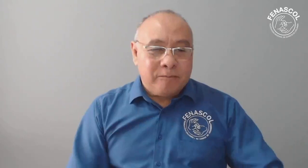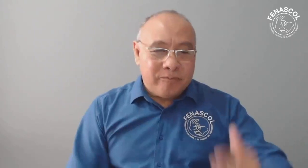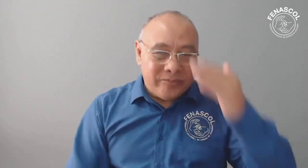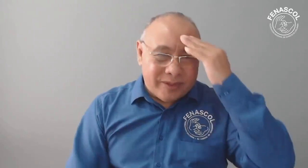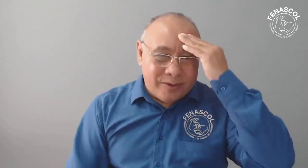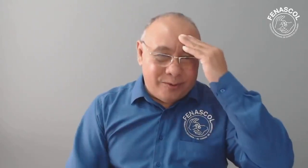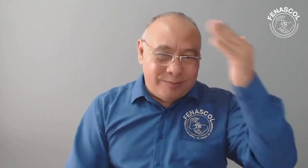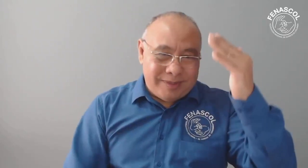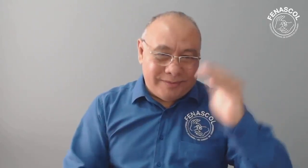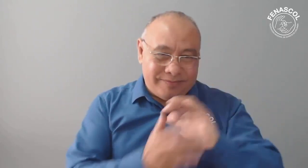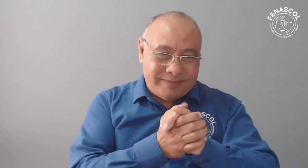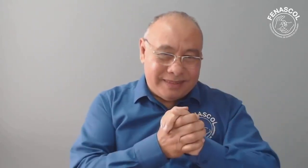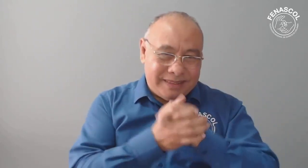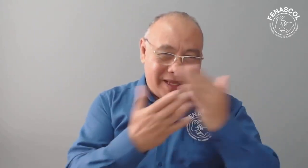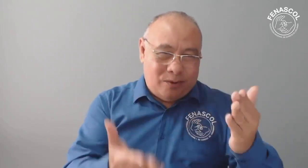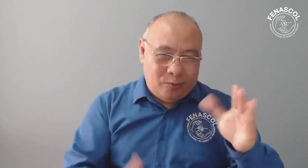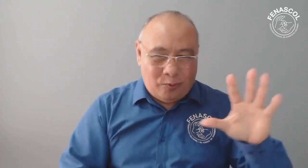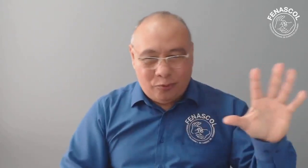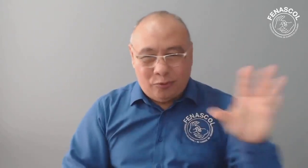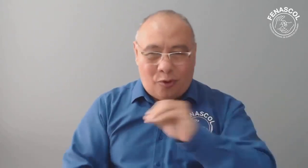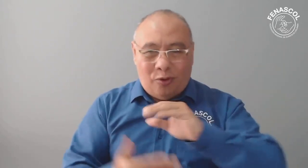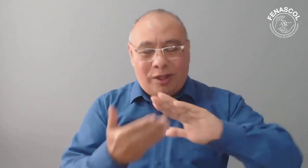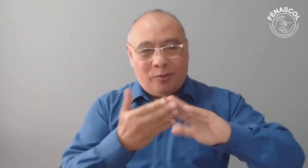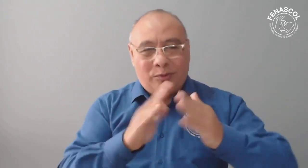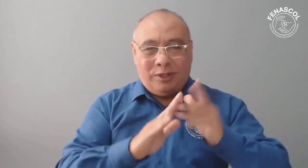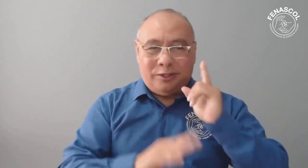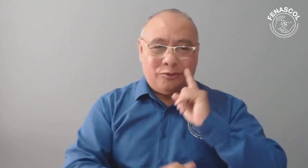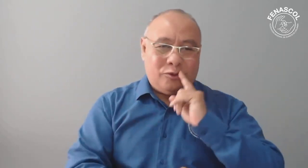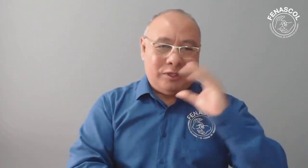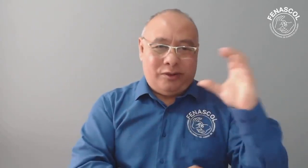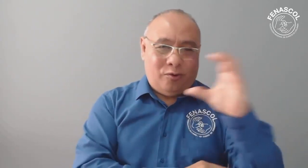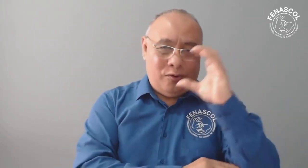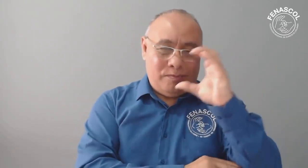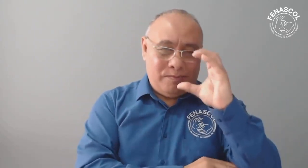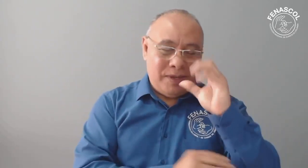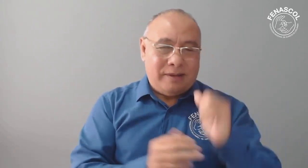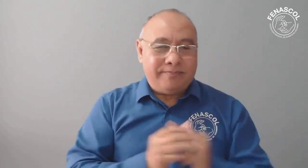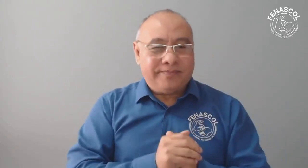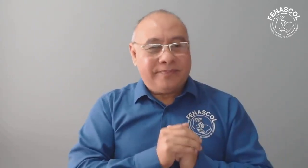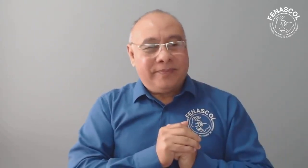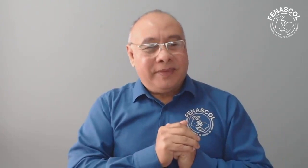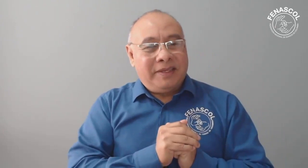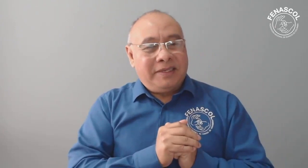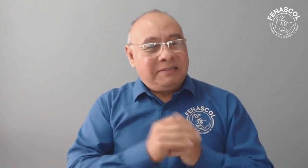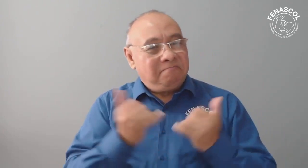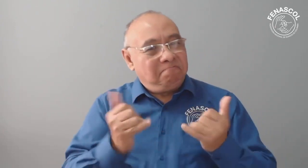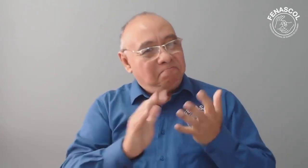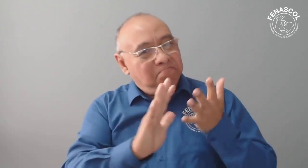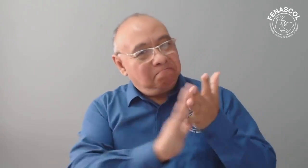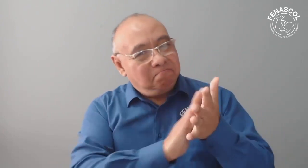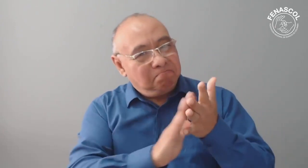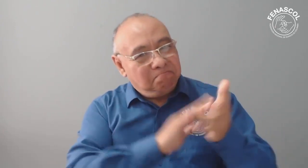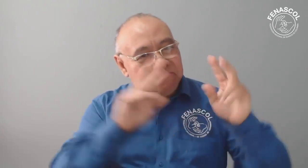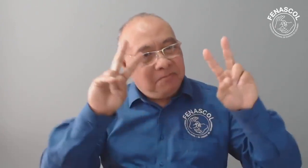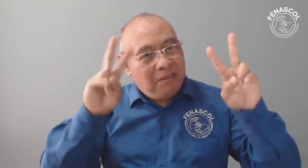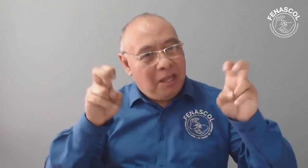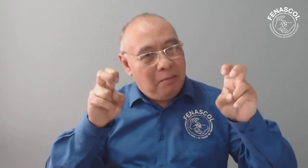Hola, un cordial saludo para toda la comunidad sorda de Colombia. Hoy hablaremos sobre la licencia de